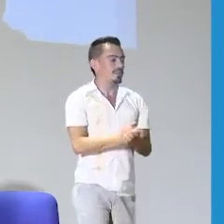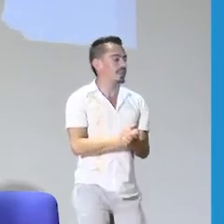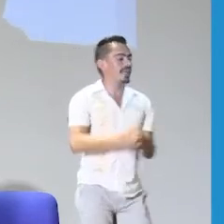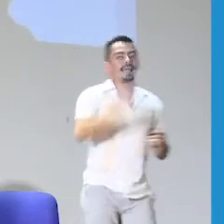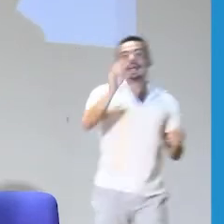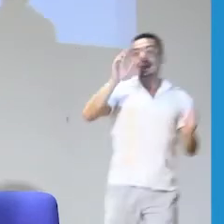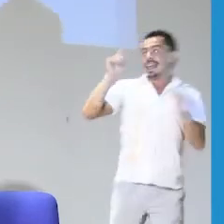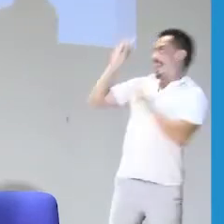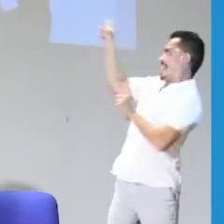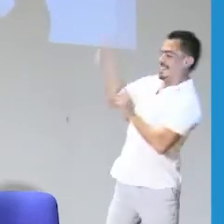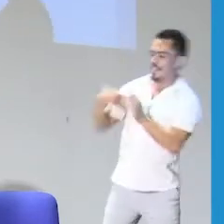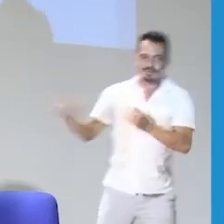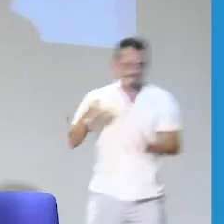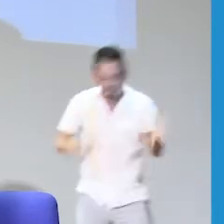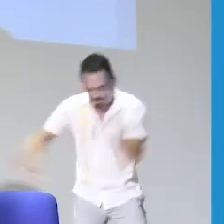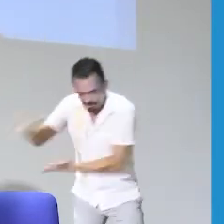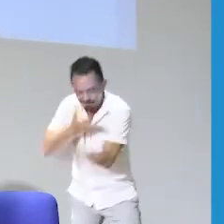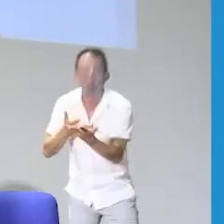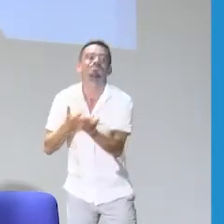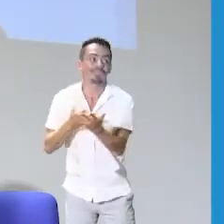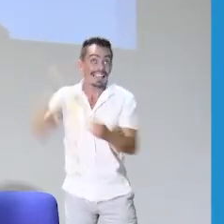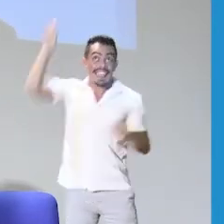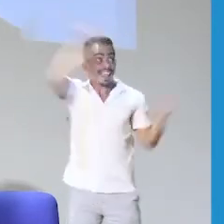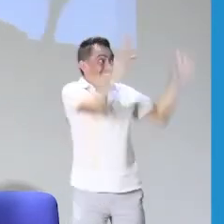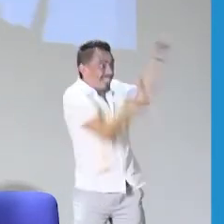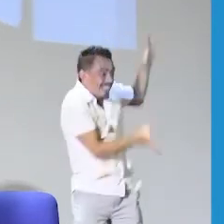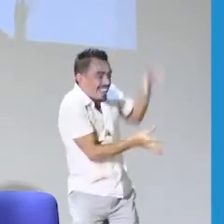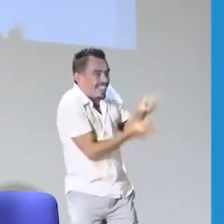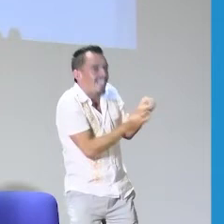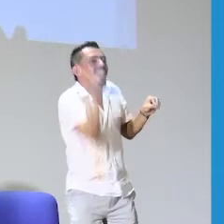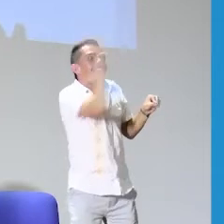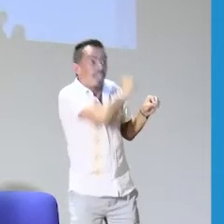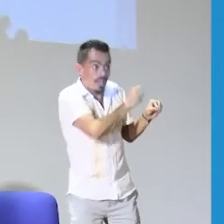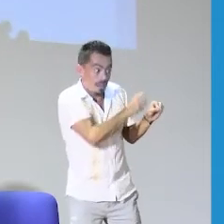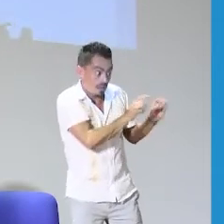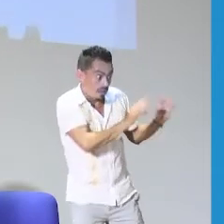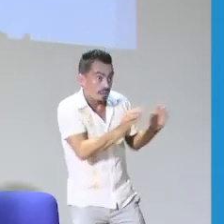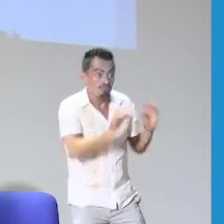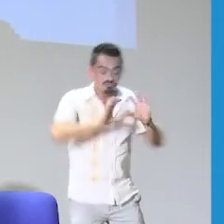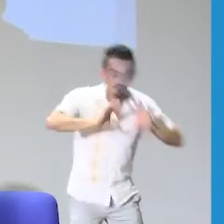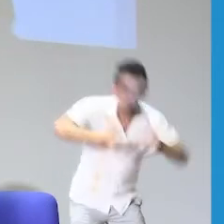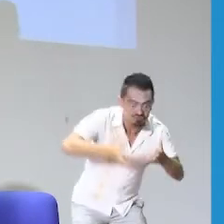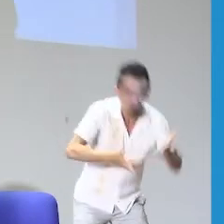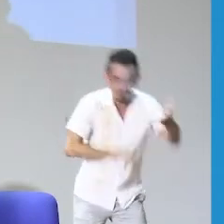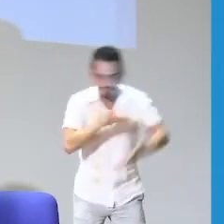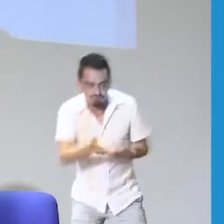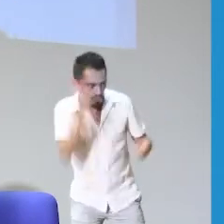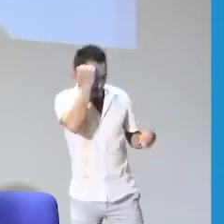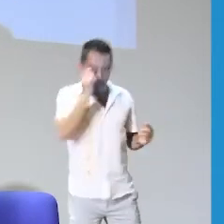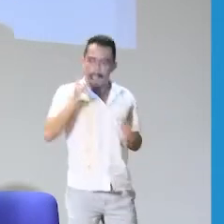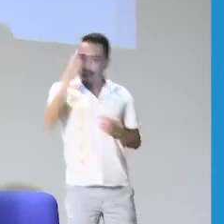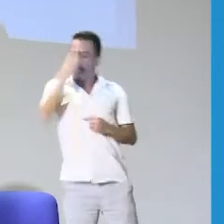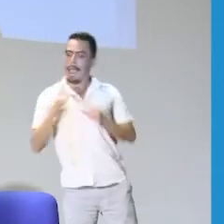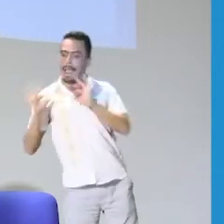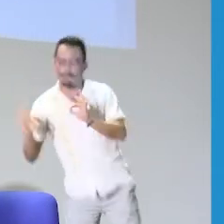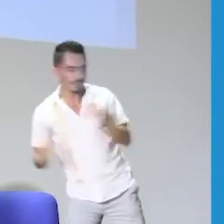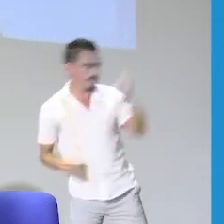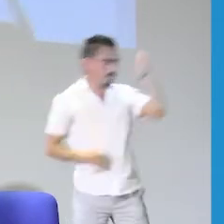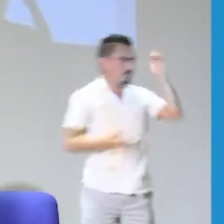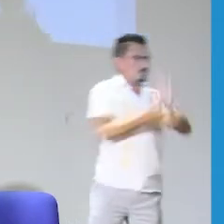un congreso o un encuentro de docentes sordos a nivel nacional precisamente para poder tener estos elementos, ¿no? Y que de alguna